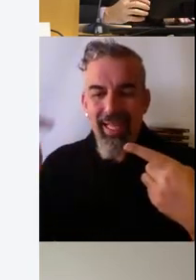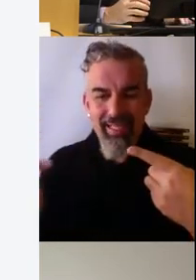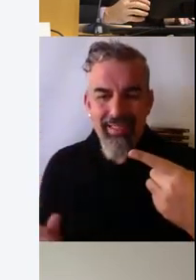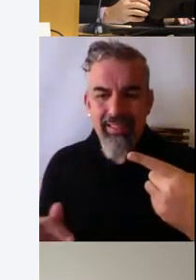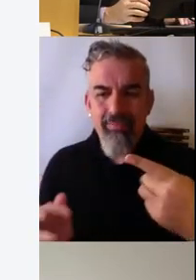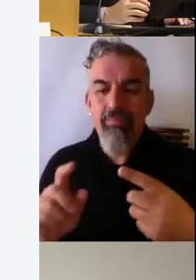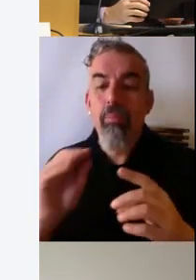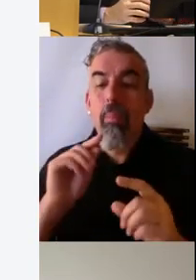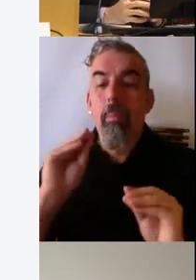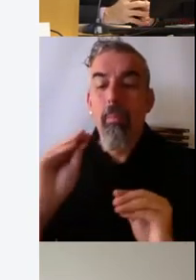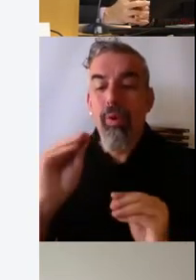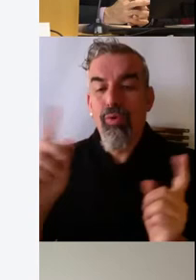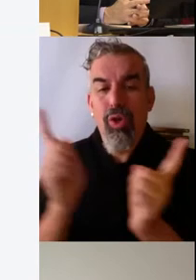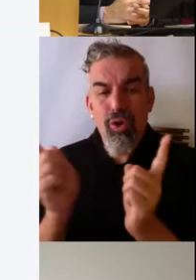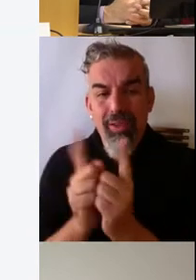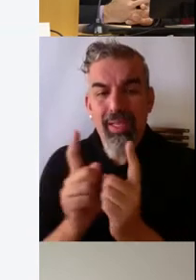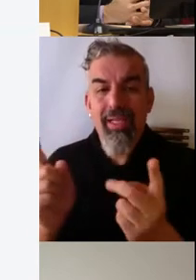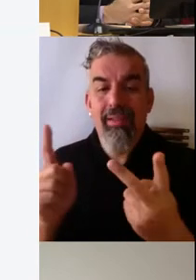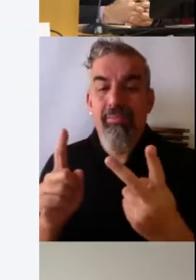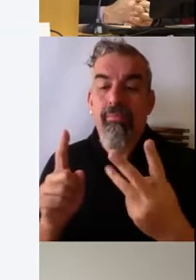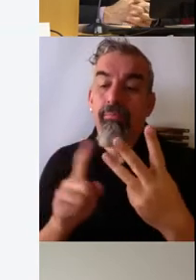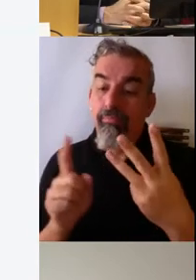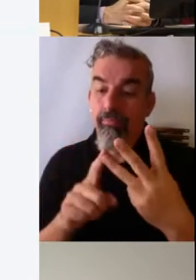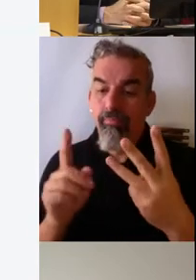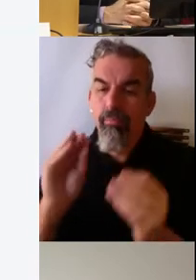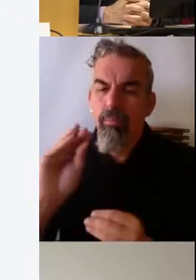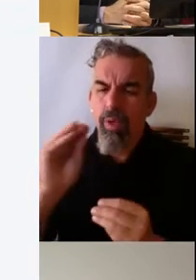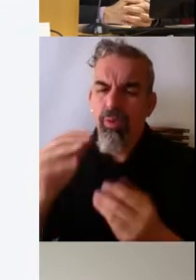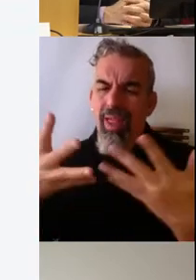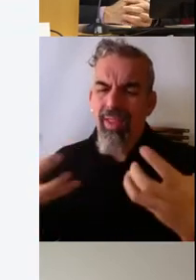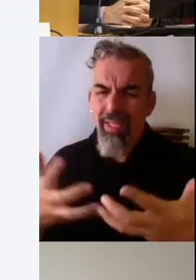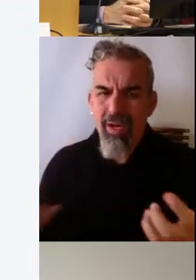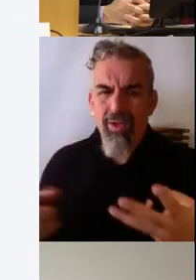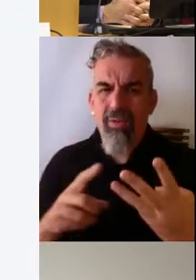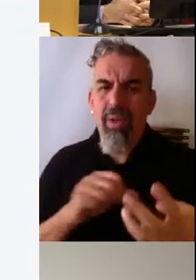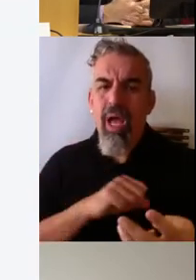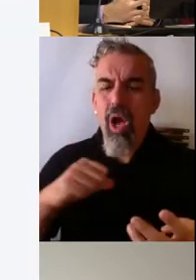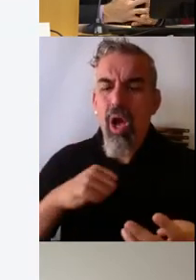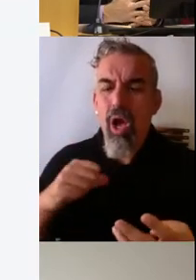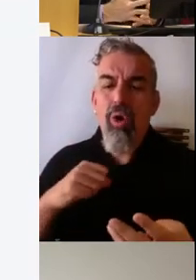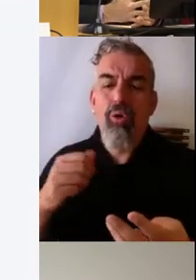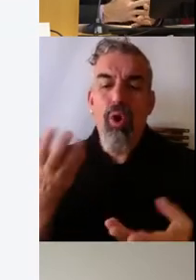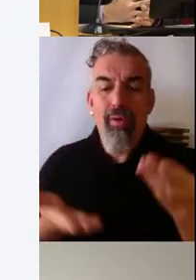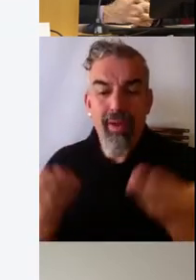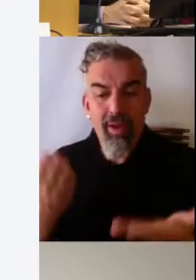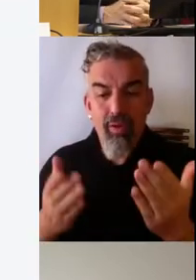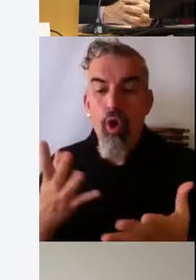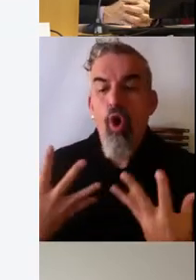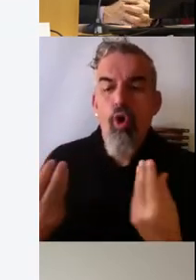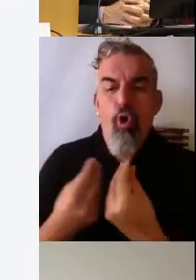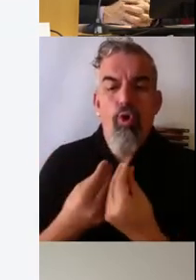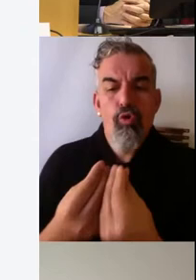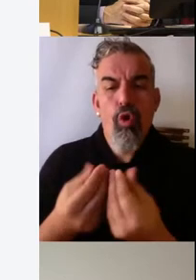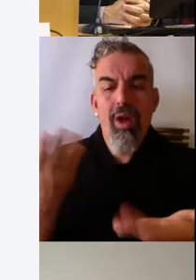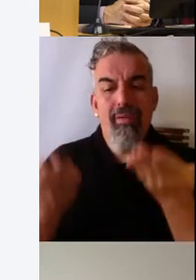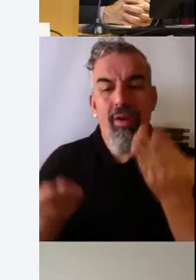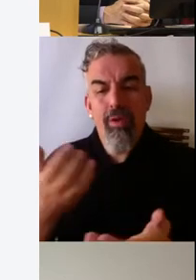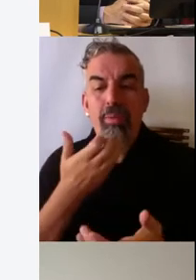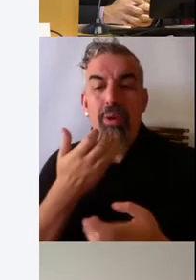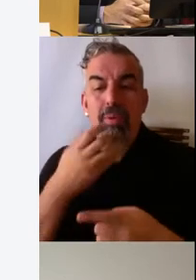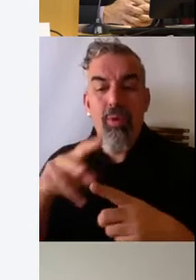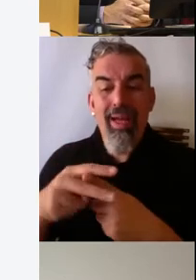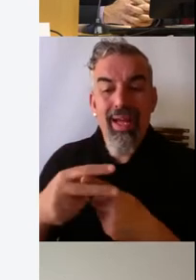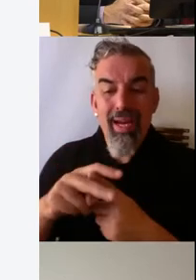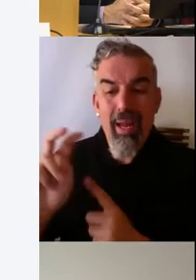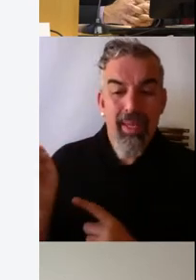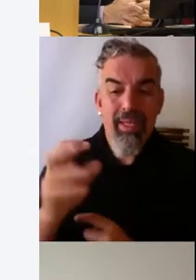cortas, preguntas de desarrollo, de autoevaluación, de co-evaluación, estilo herramienta taller, por ejemplo, de Moodle.